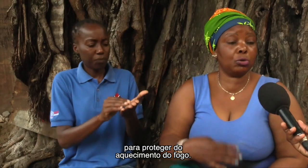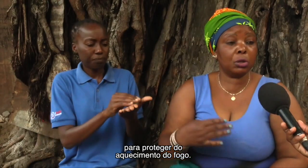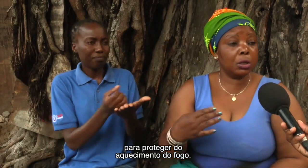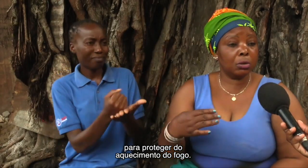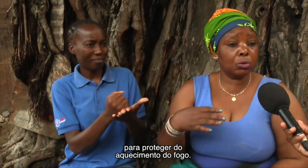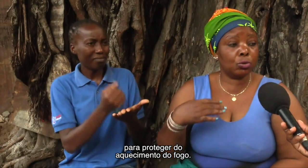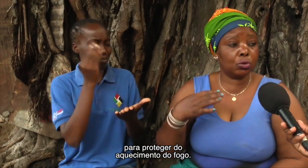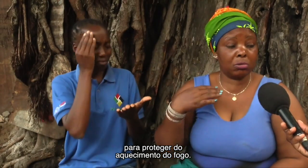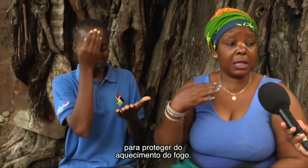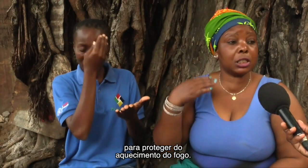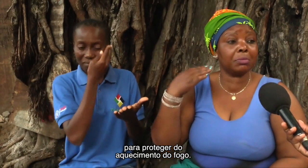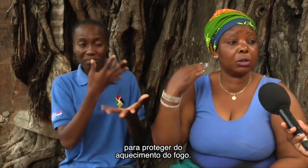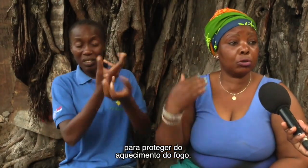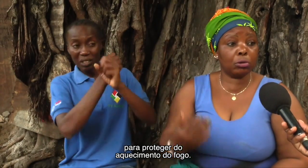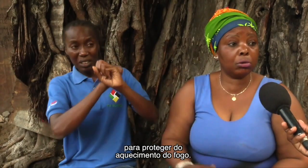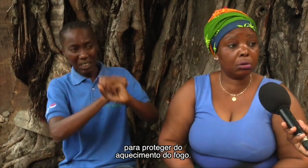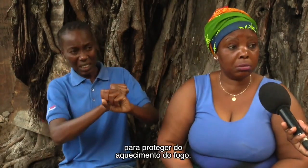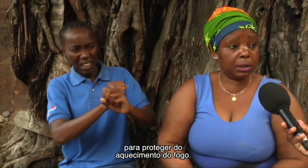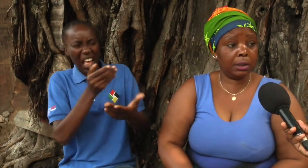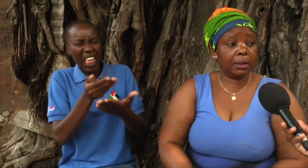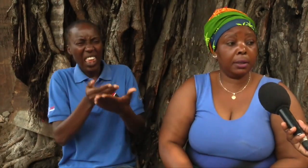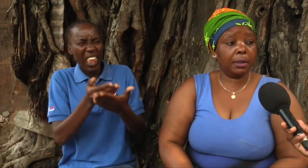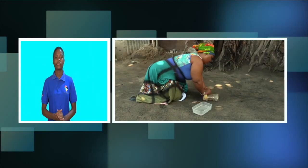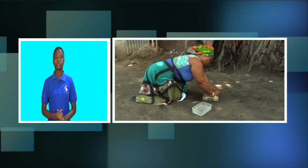o aquecimento do Tulum.